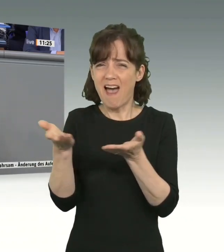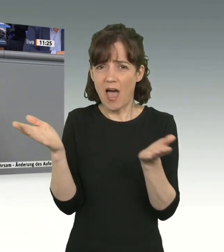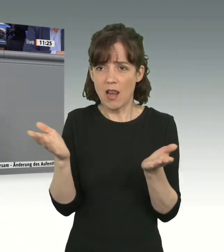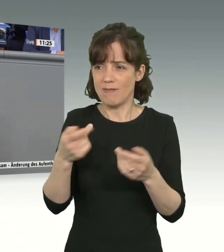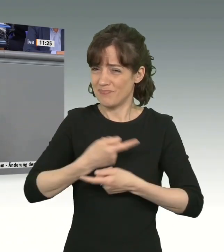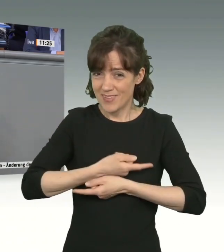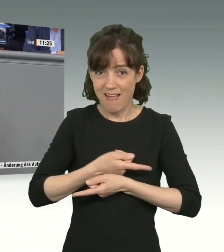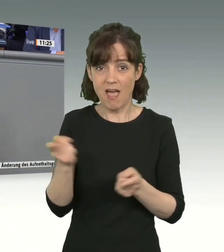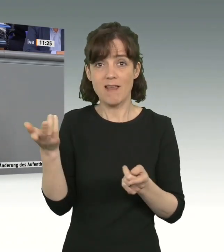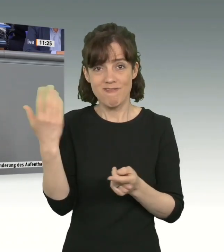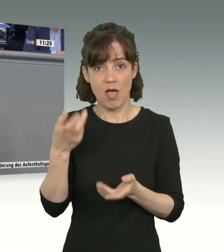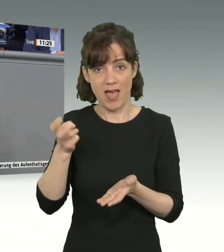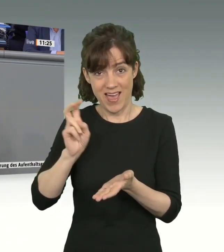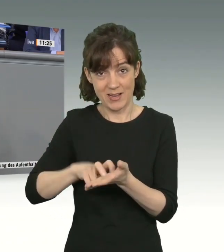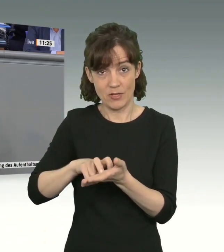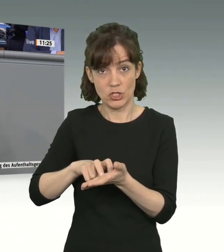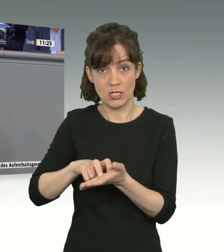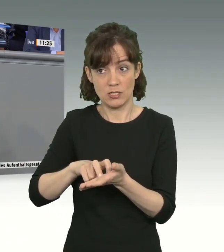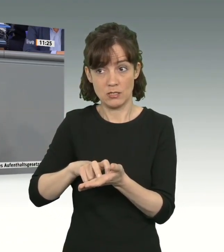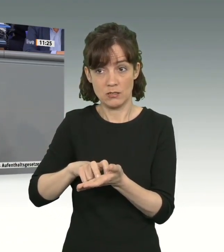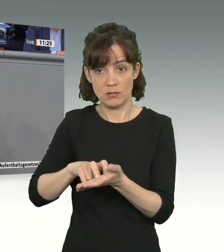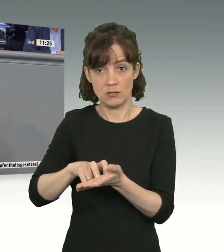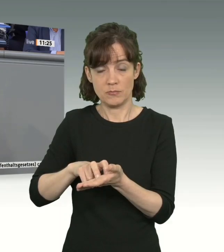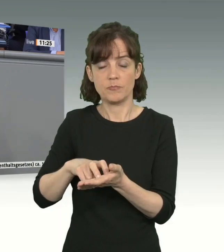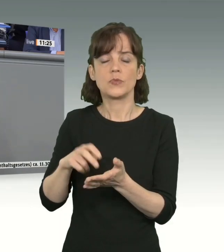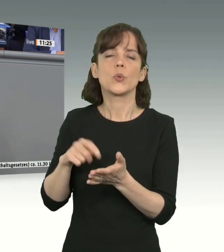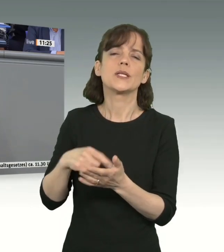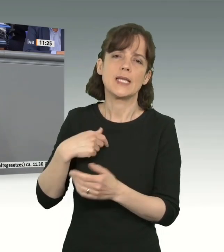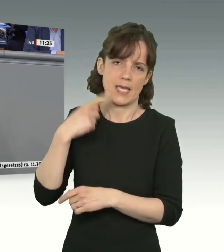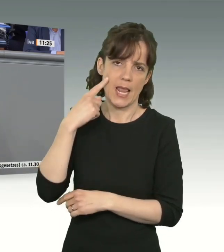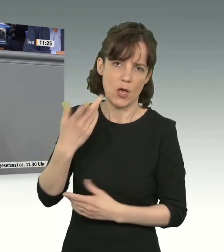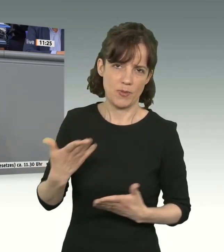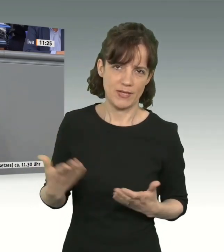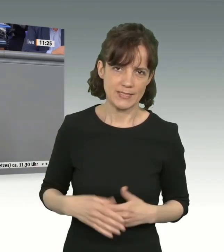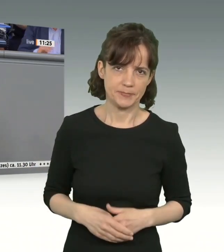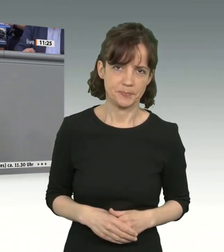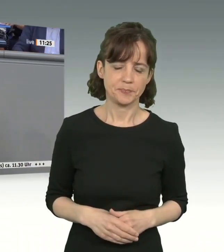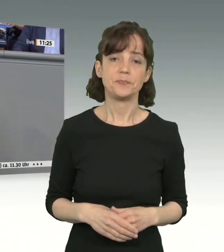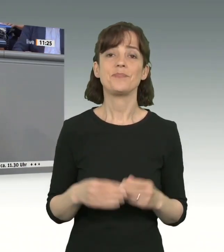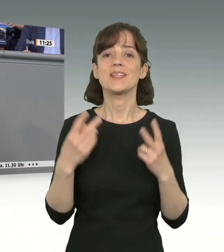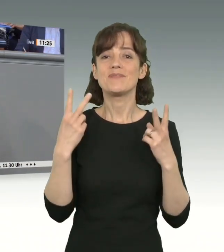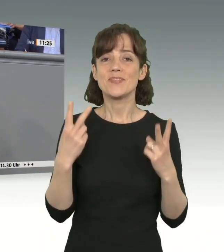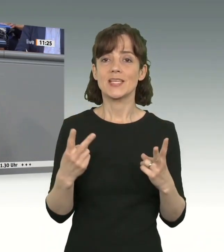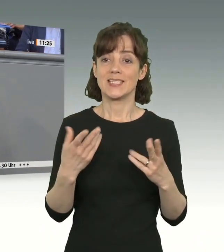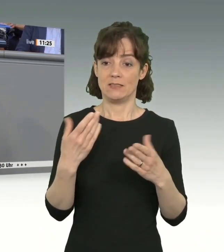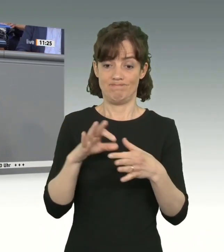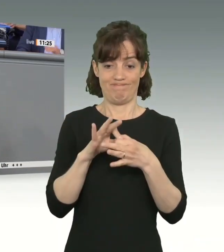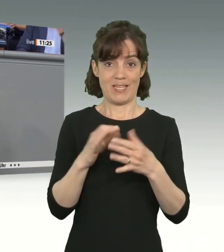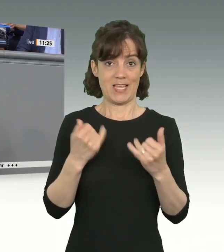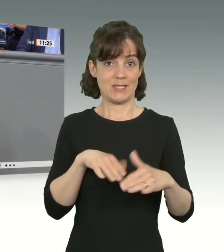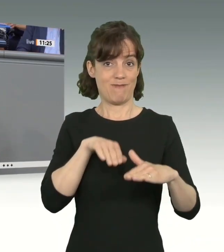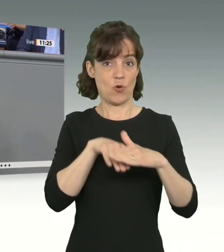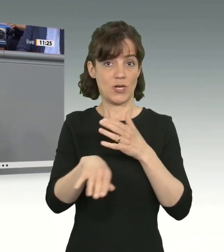alle haben diesem Vorschlag zugestimmt. Weil ich glaube, dass es wichtig ist, dass wir in dieser Flüchtlingskrise